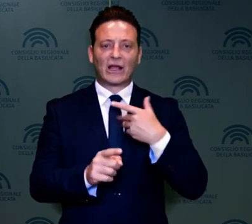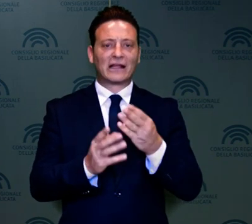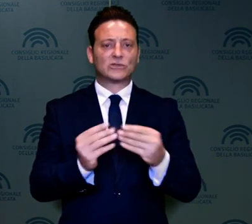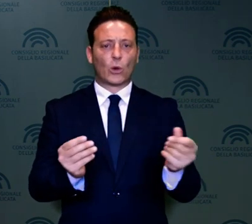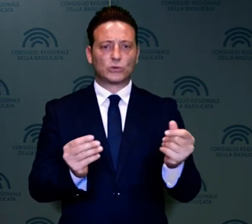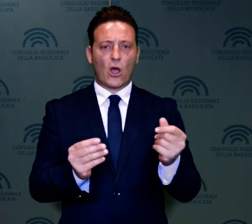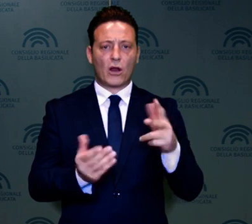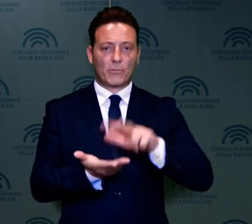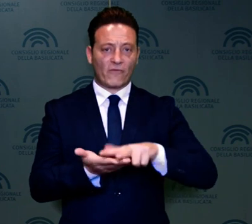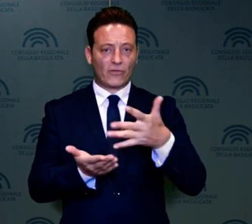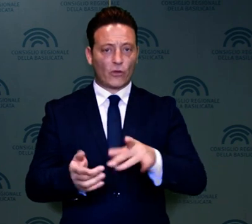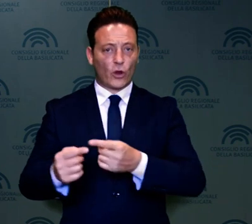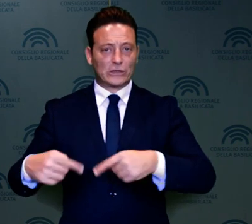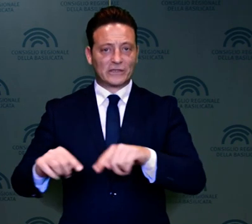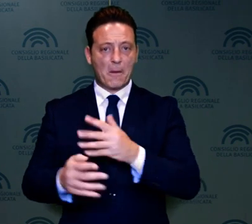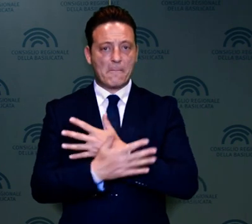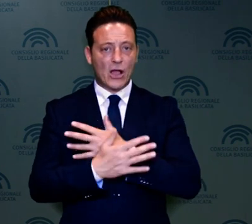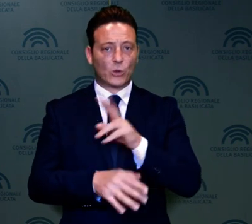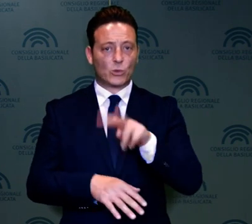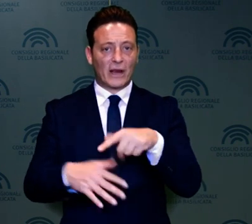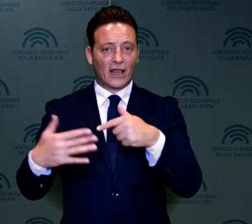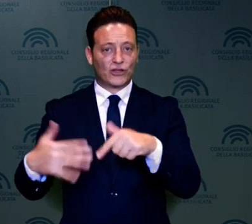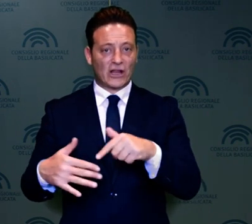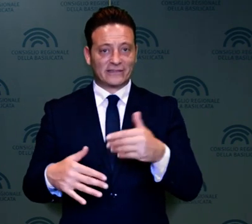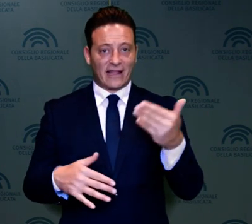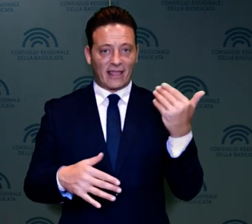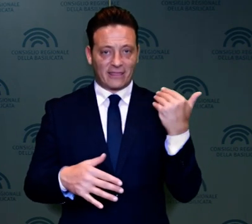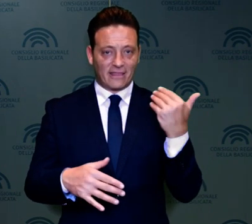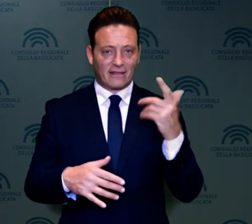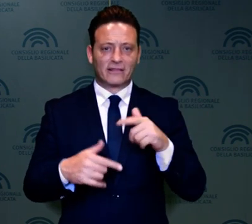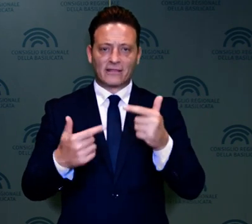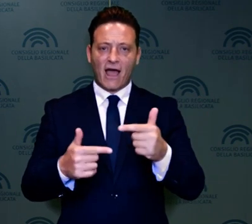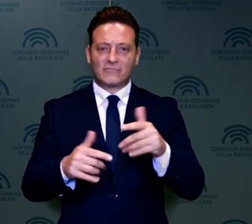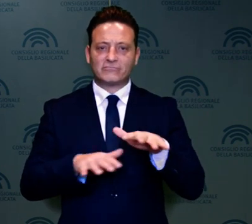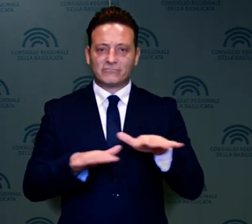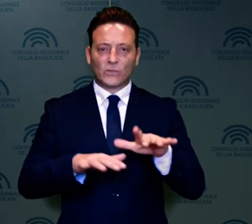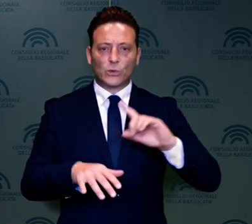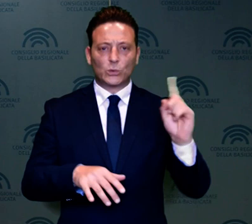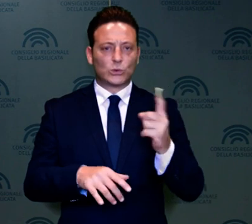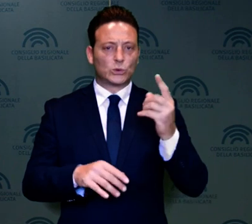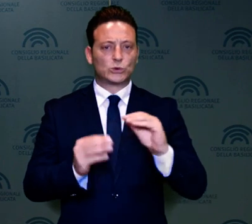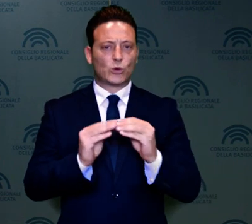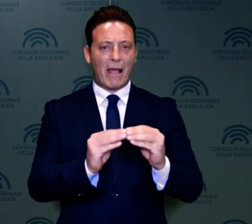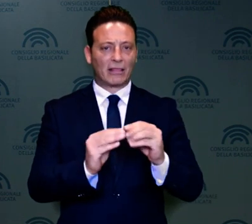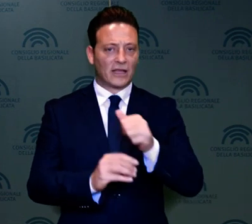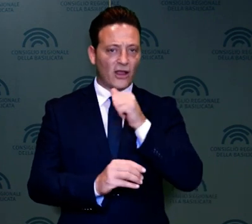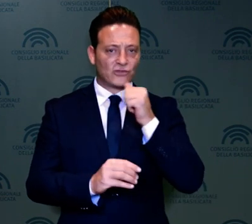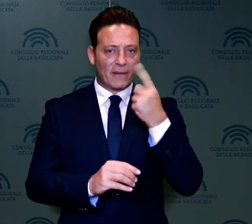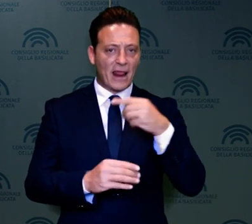approvata in Consiglio nel maggio 2017, per mettere in campo tutti gli strumenti necessari a limitare